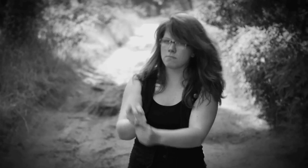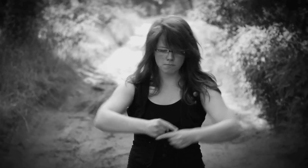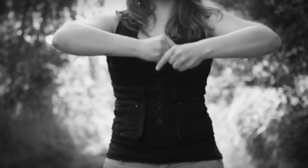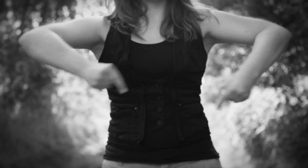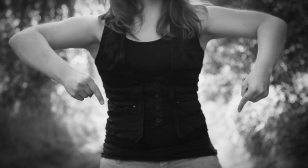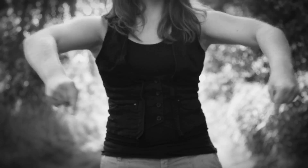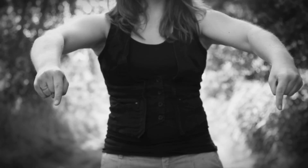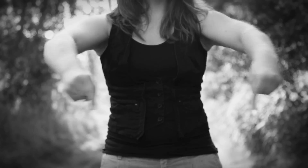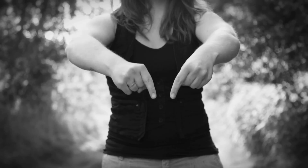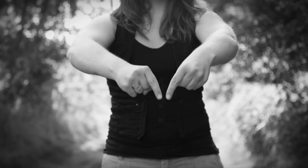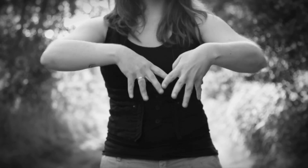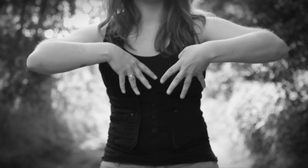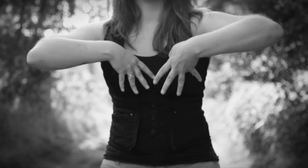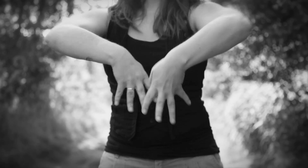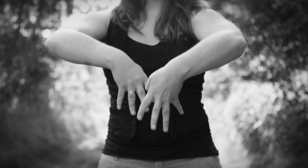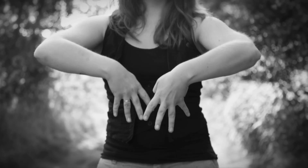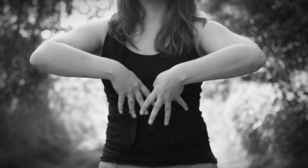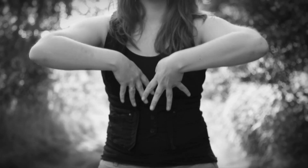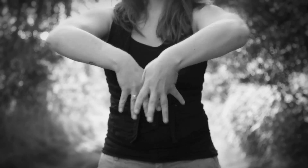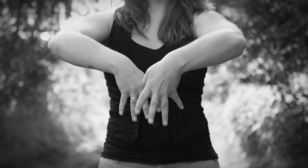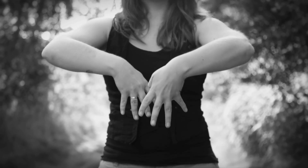Er läuft drunten im Park, bis die Beine vorsagen